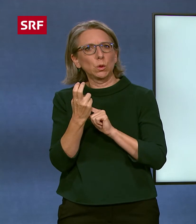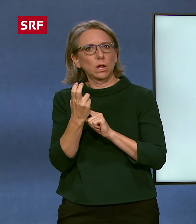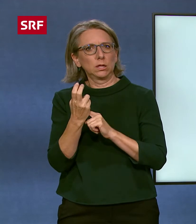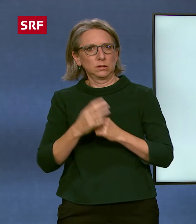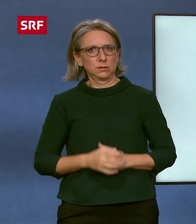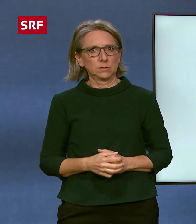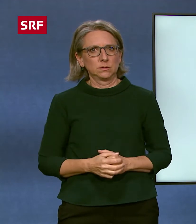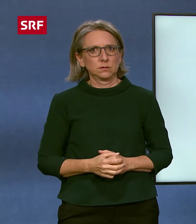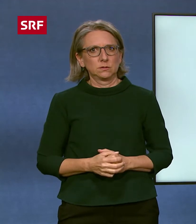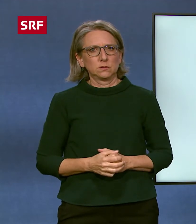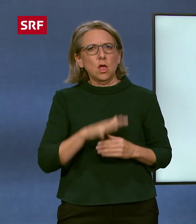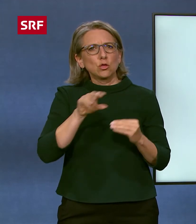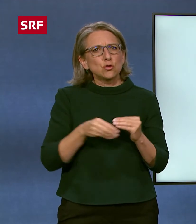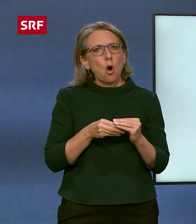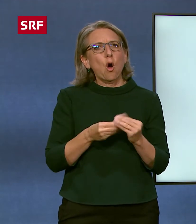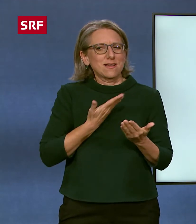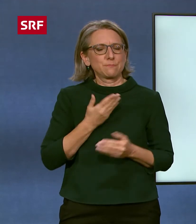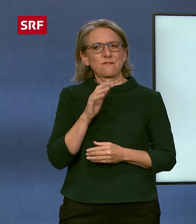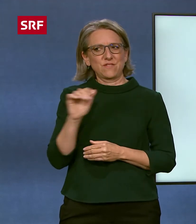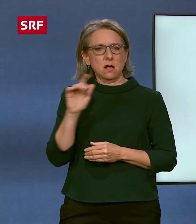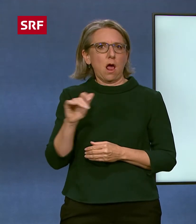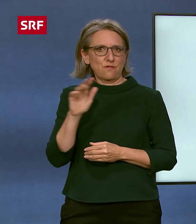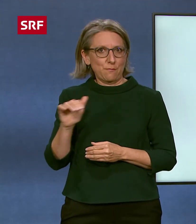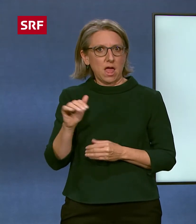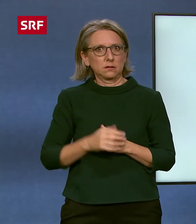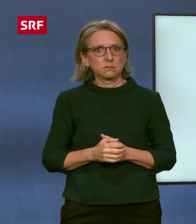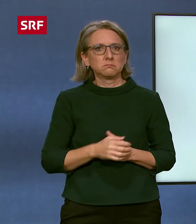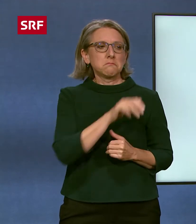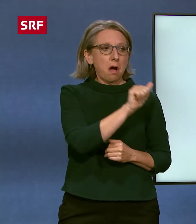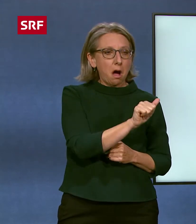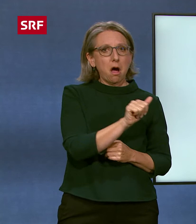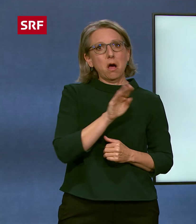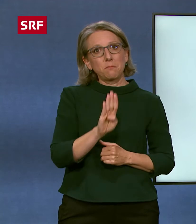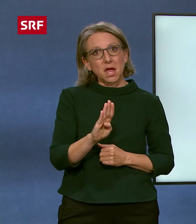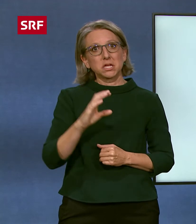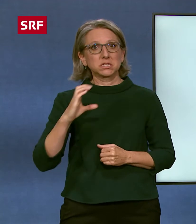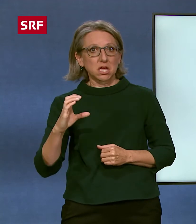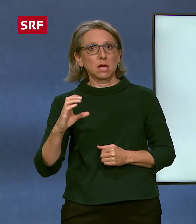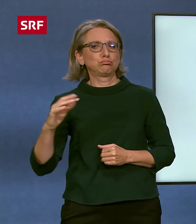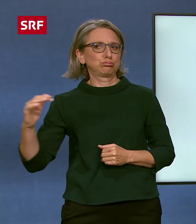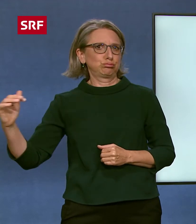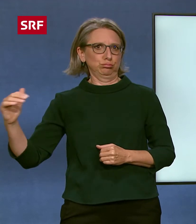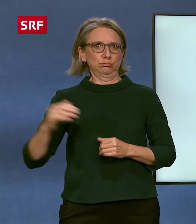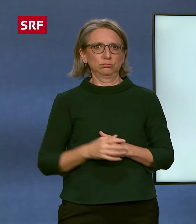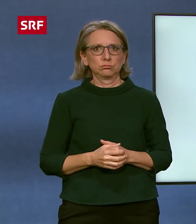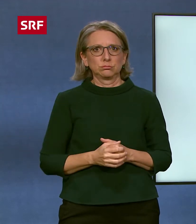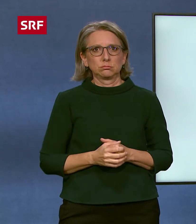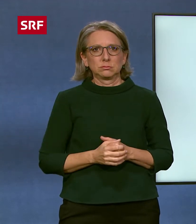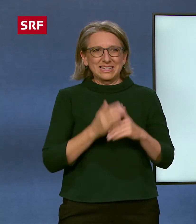Dazu gibt es noch das Fingeralphabet. A, B, C und so weiter. Zu jeden Buchstaben